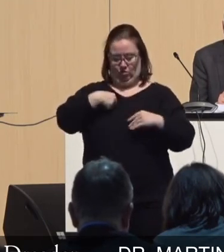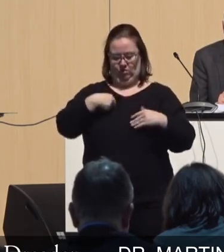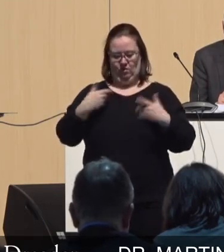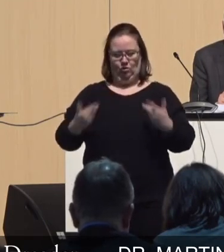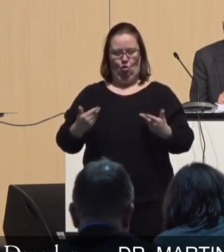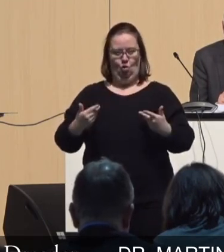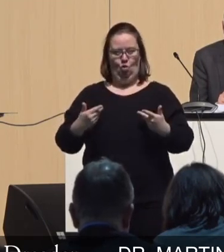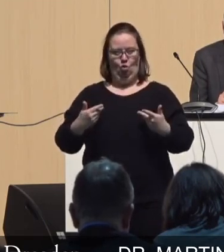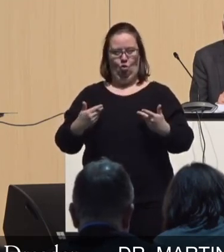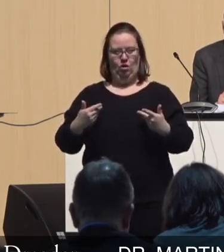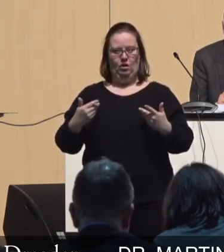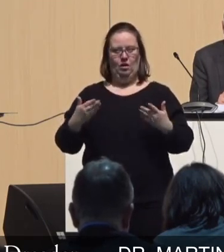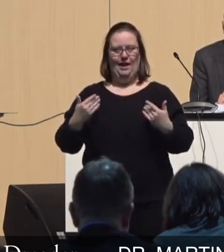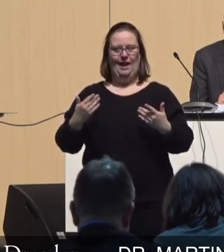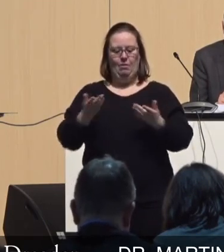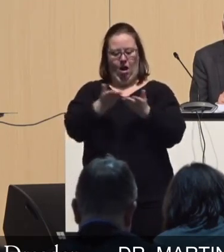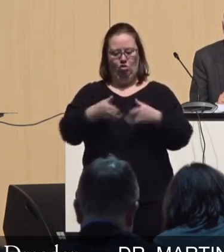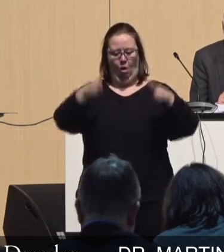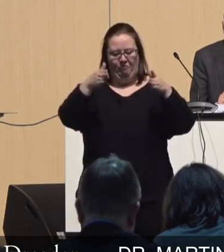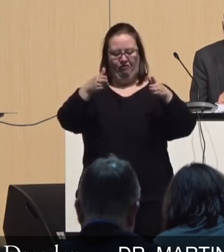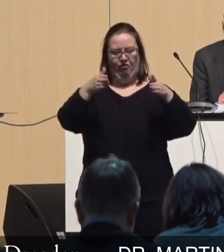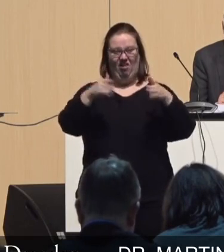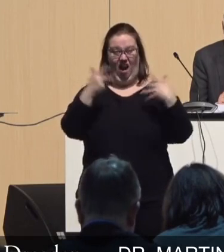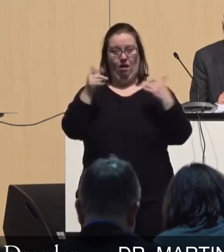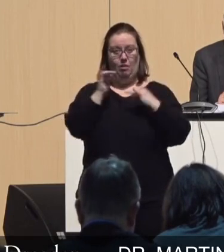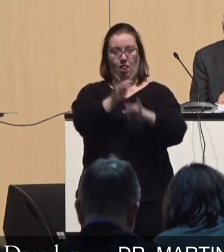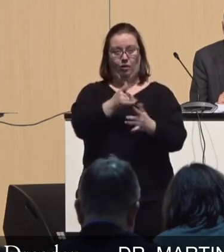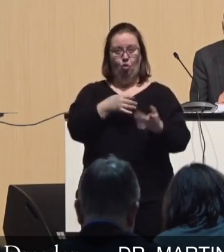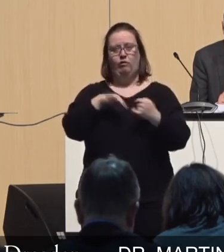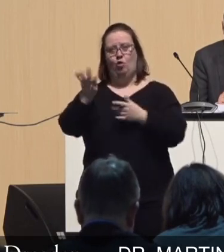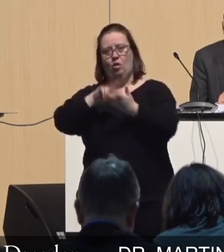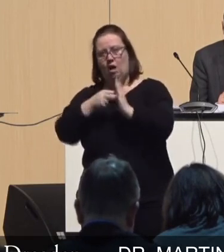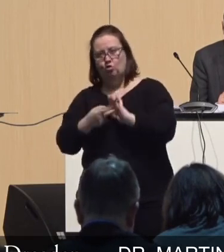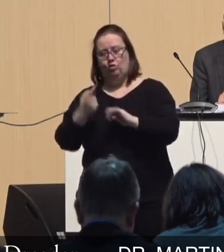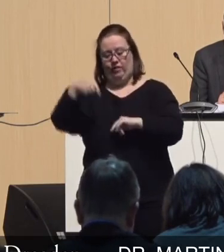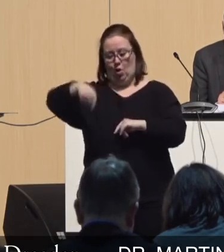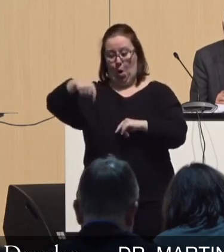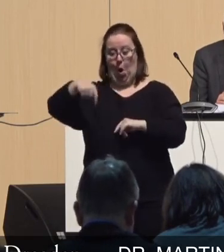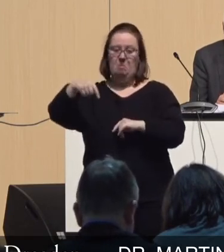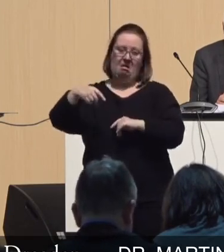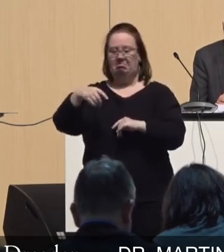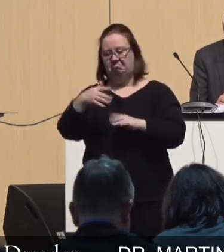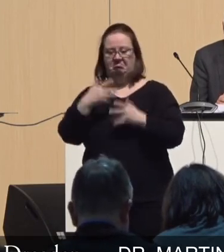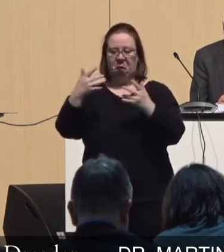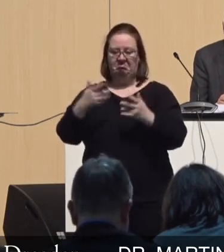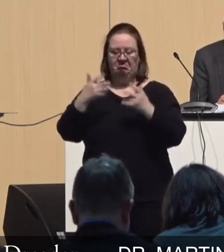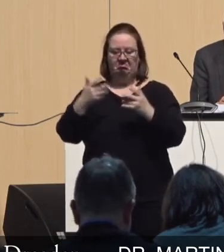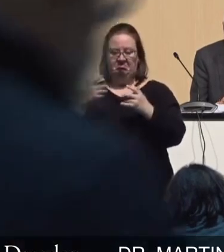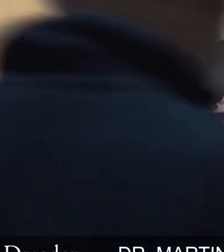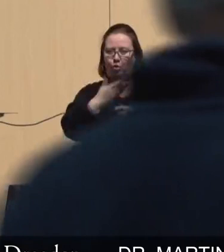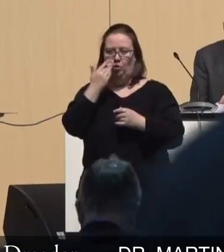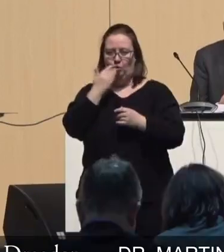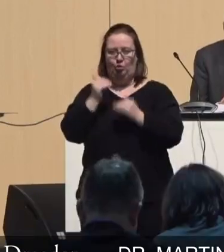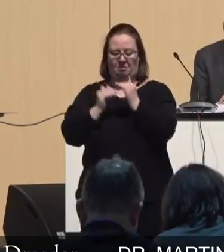Klimatropf, den wir da haben, 8 Millionen für Technologien, die heute gerade so nicht rentierlich sind,